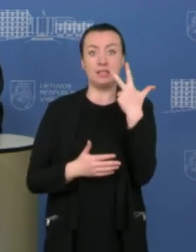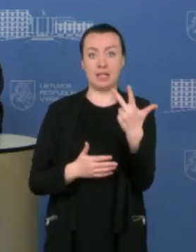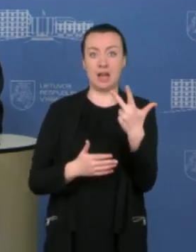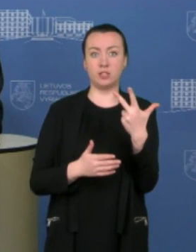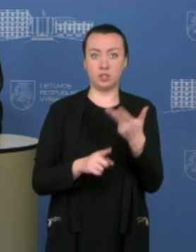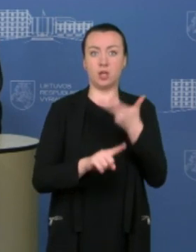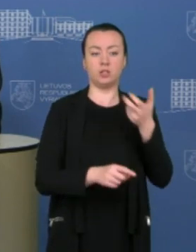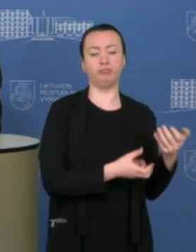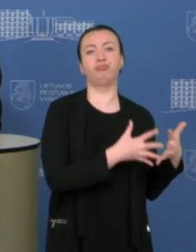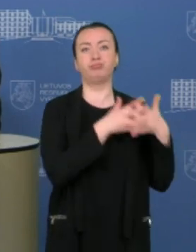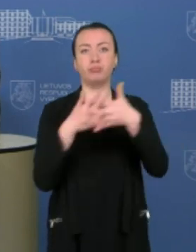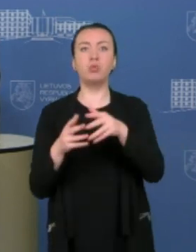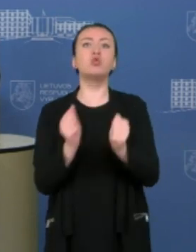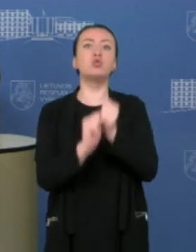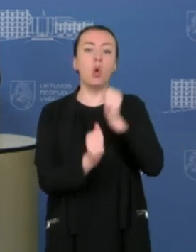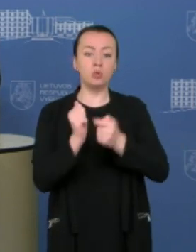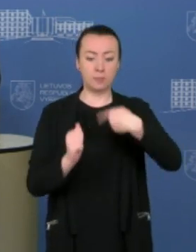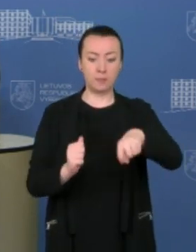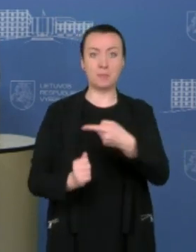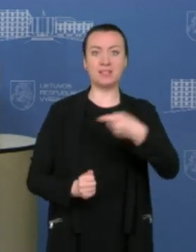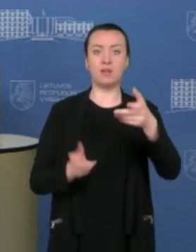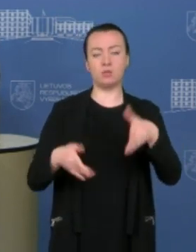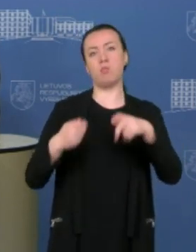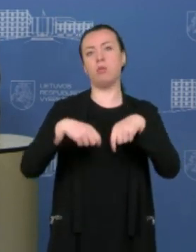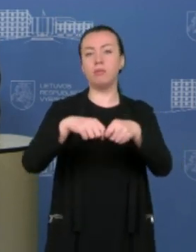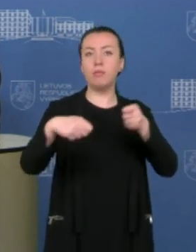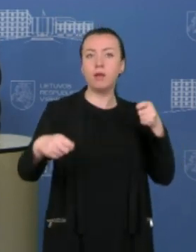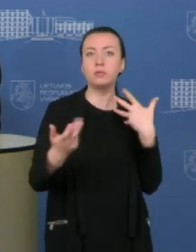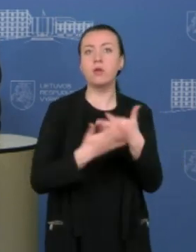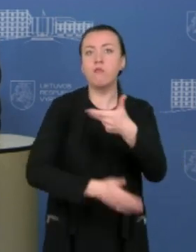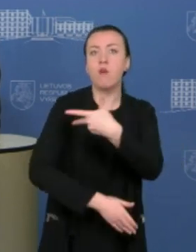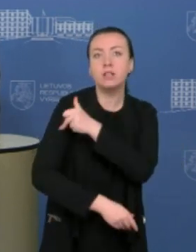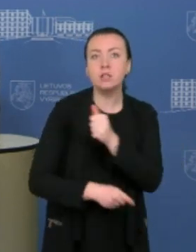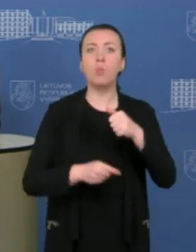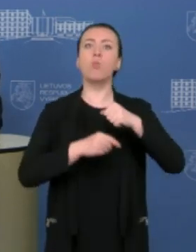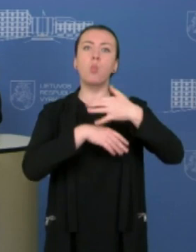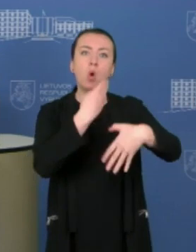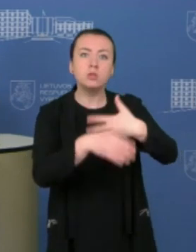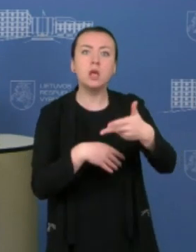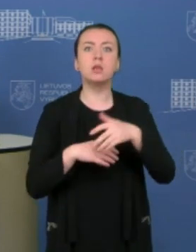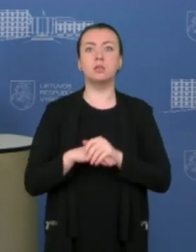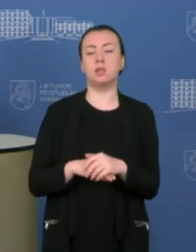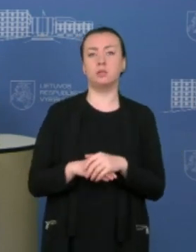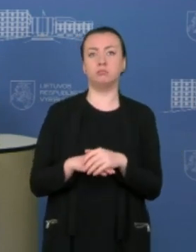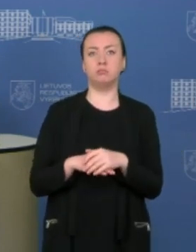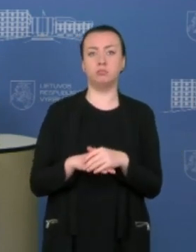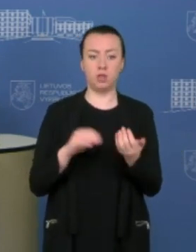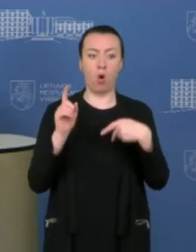jausausio pirma savaitė, mes galėsime tęsti vakcinavimo procesą ir tą antrąją siuntą